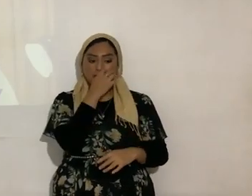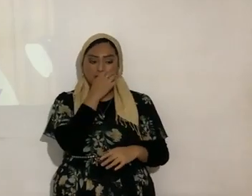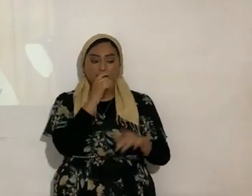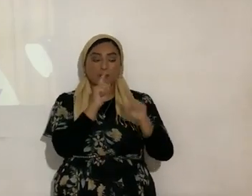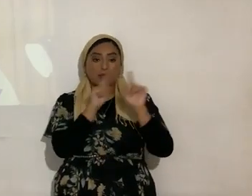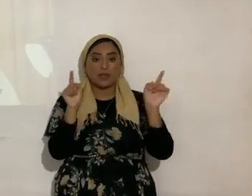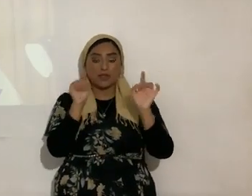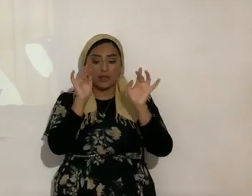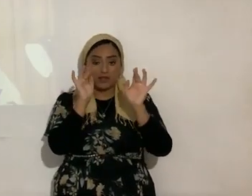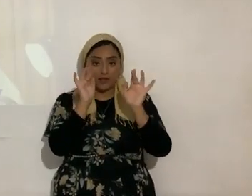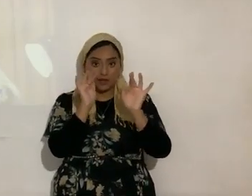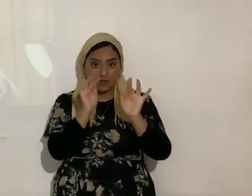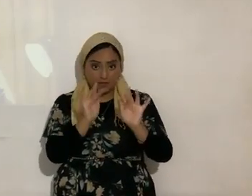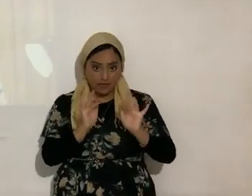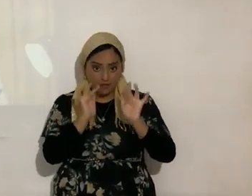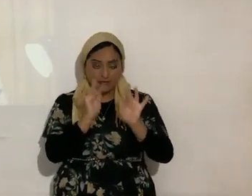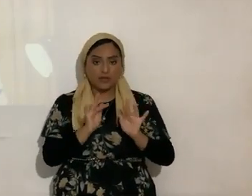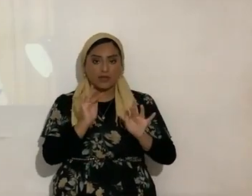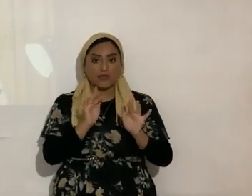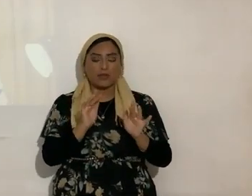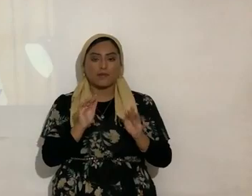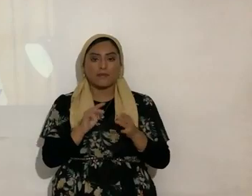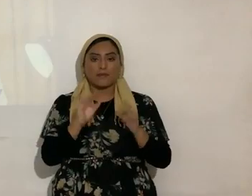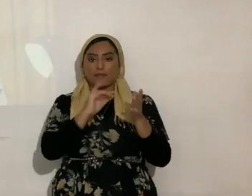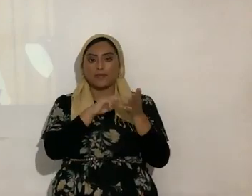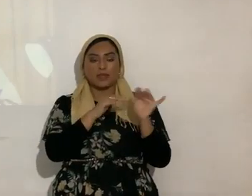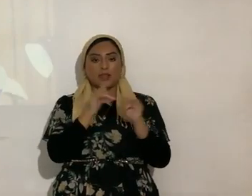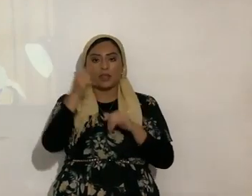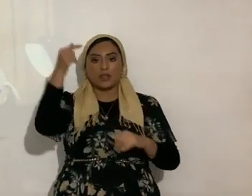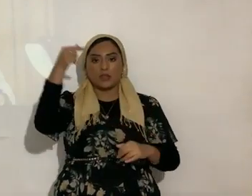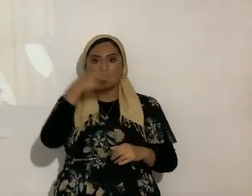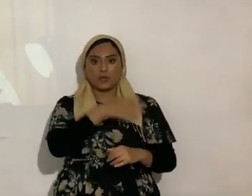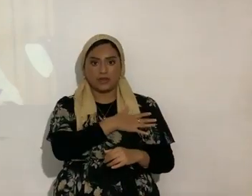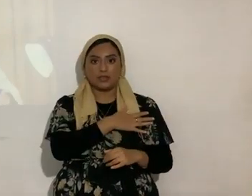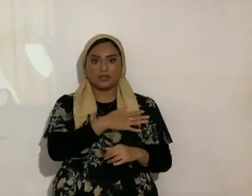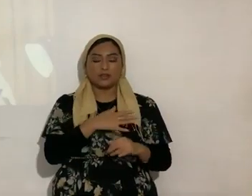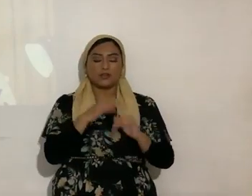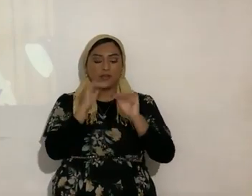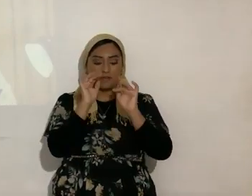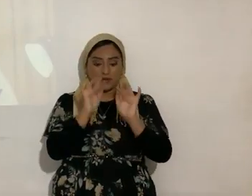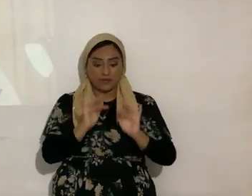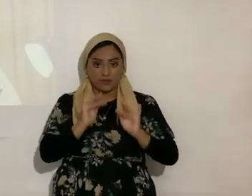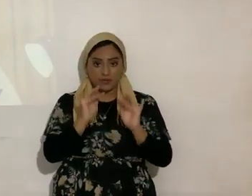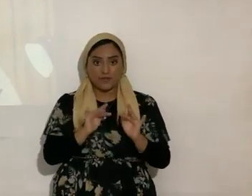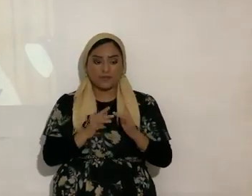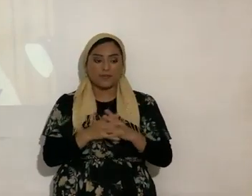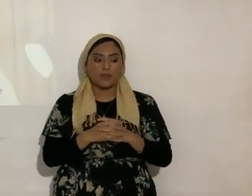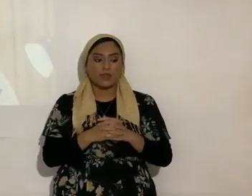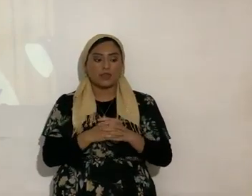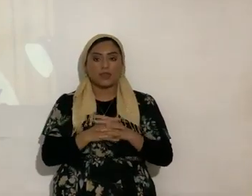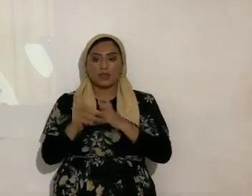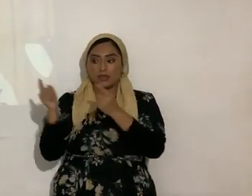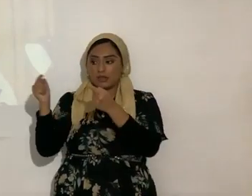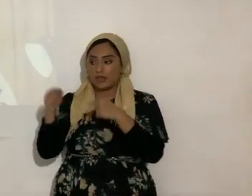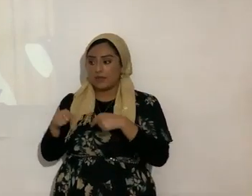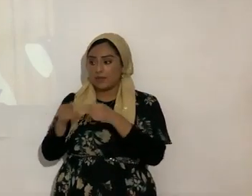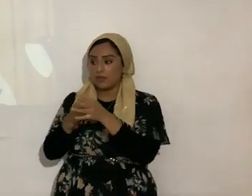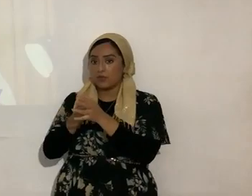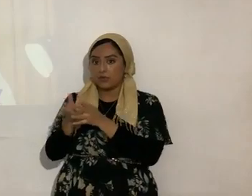favor inmerecido eso es gracia pero el favor inmerecido vino por medio de Yashu Hamashiyah